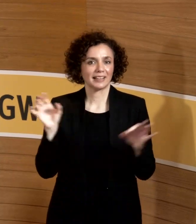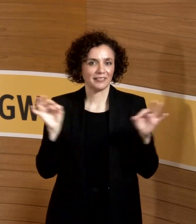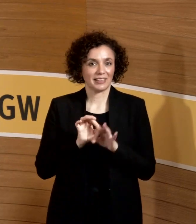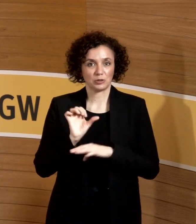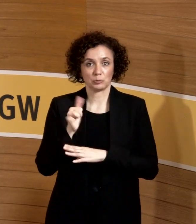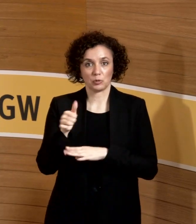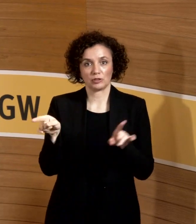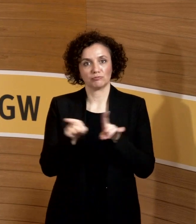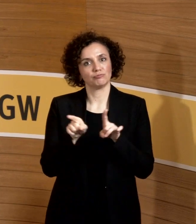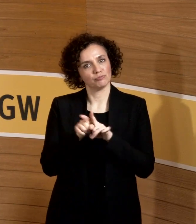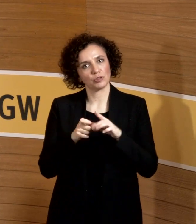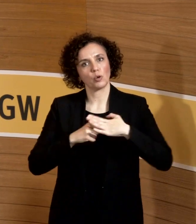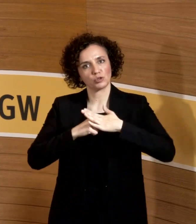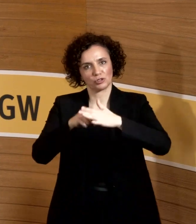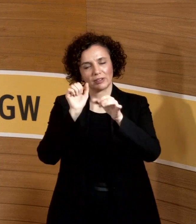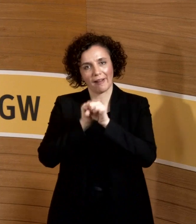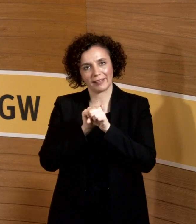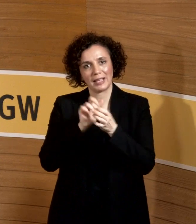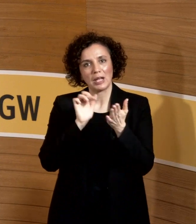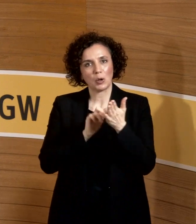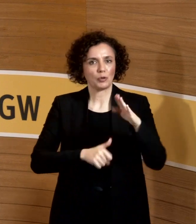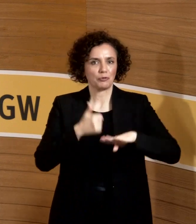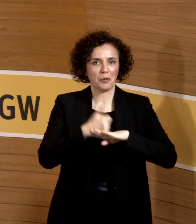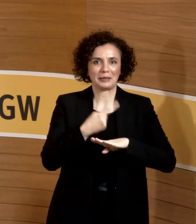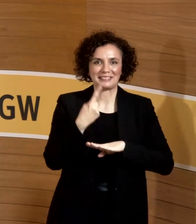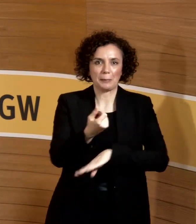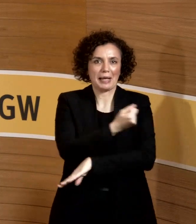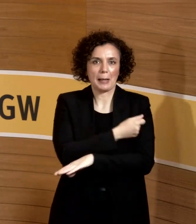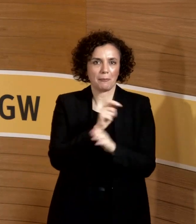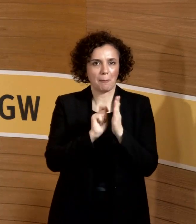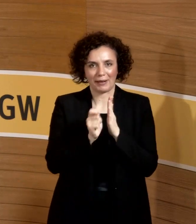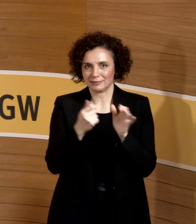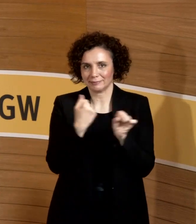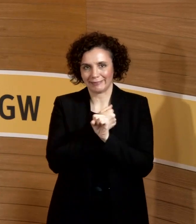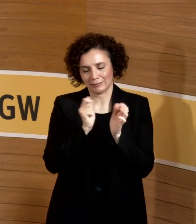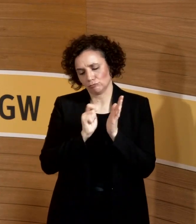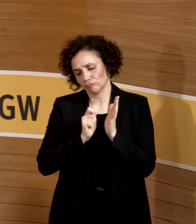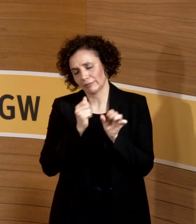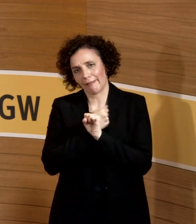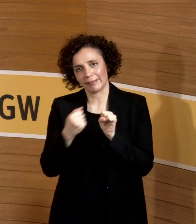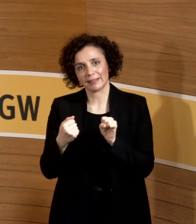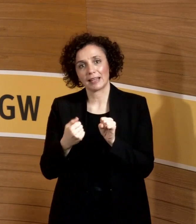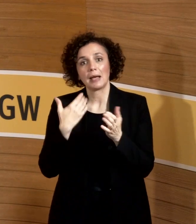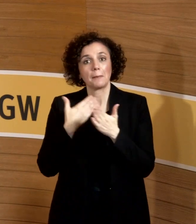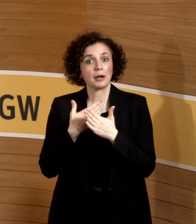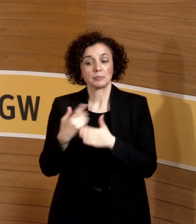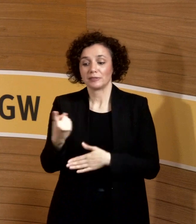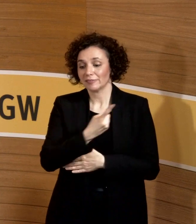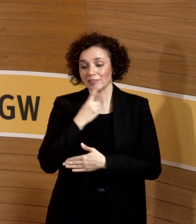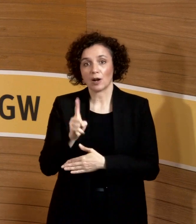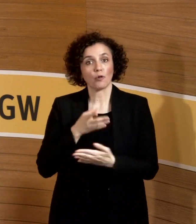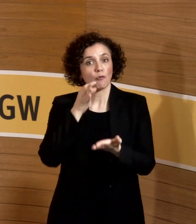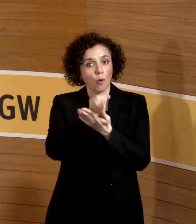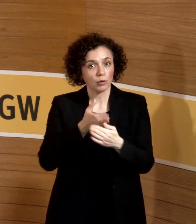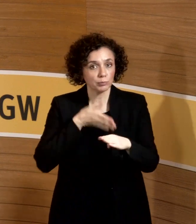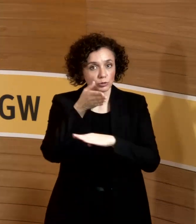kann der Vorgesetzte schlecht im Impfpass blättern. Wir gehen auch gerne vor Ort, gerade beim komplexen Setting, beraten wir gerne vor Ort, auch